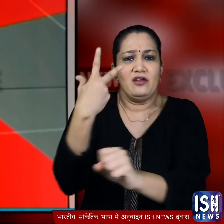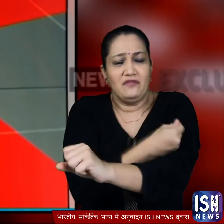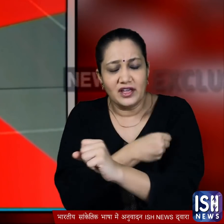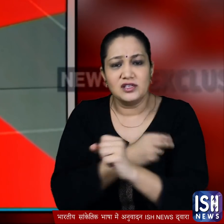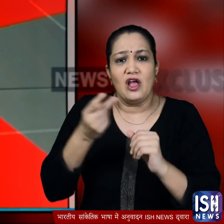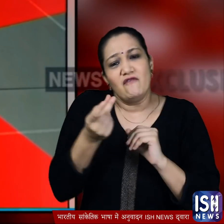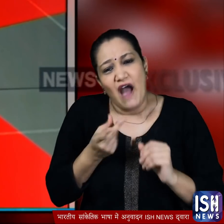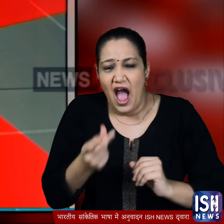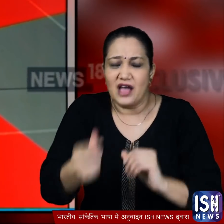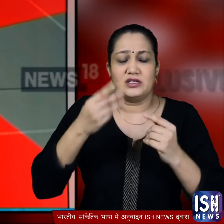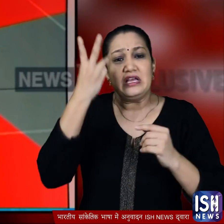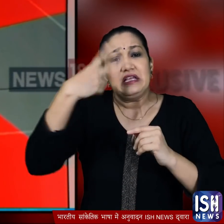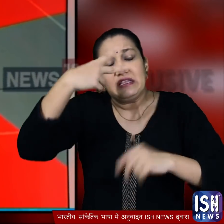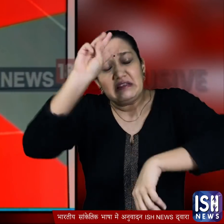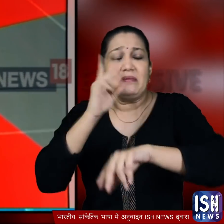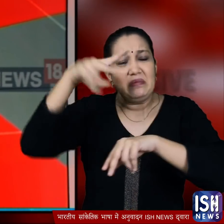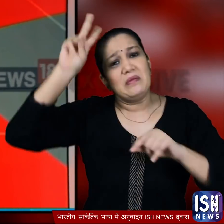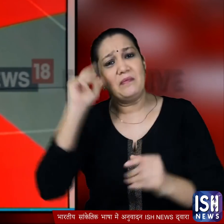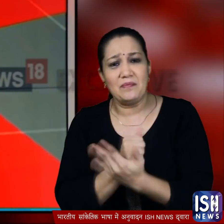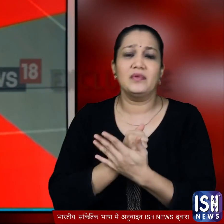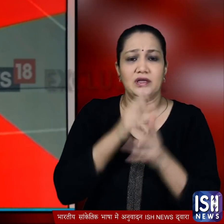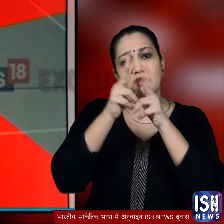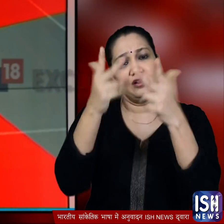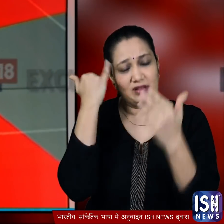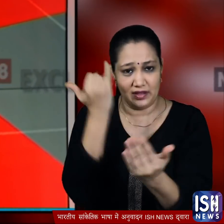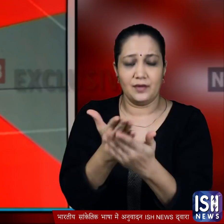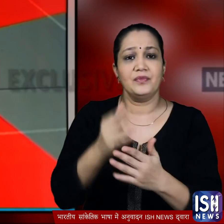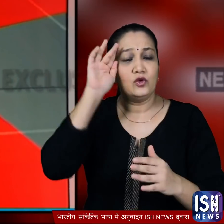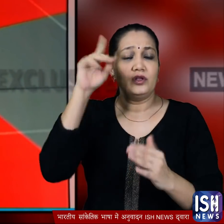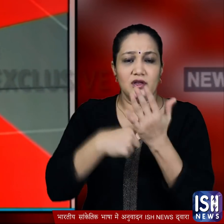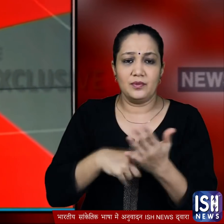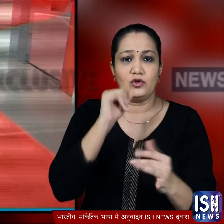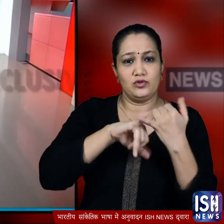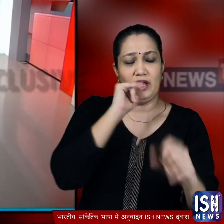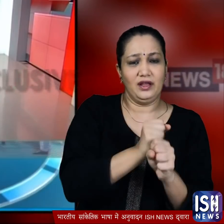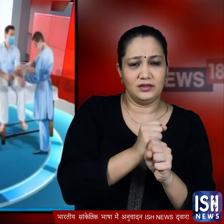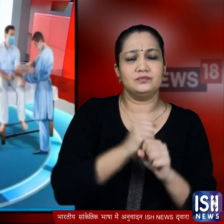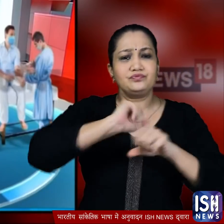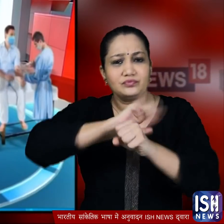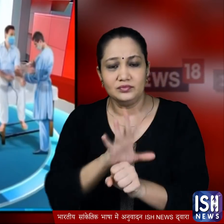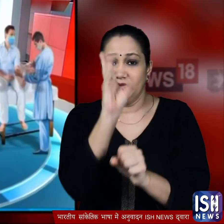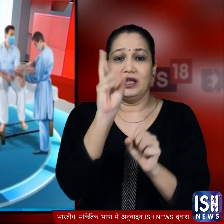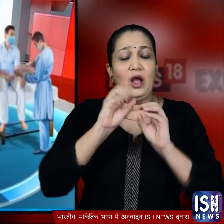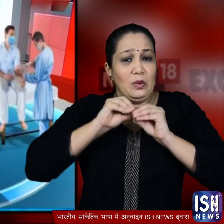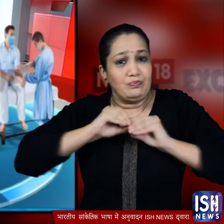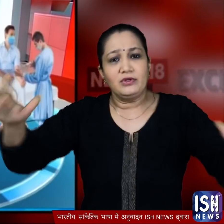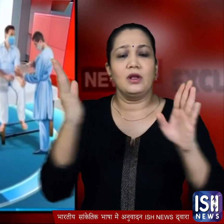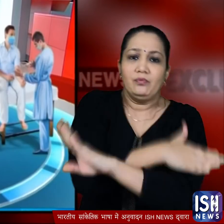वैक्सिनेशन की रफ्तार तीन गुना बढ़ाने की सला दी न्यूज 18 के अरुन सिंग की रिपोर्ट है सौनिया गादी ने कोरोना की तीसरी लहर आने से पहले